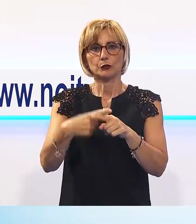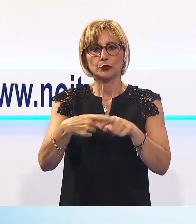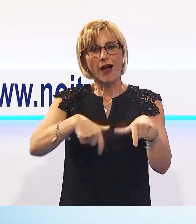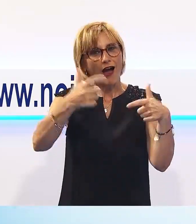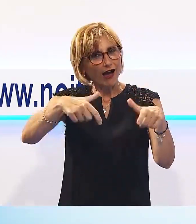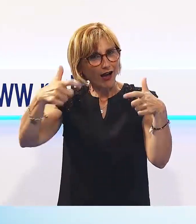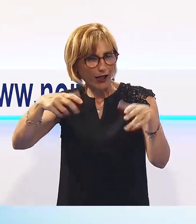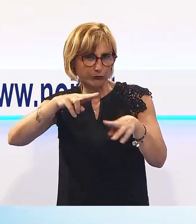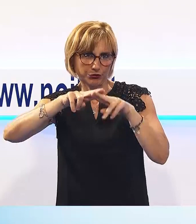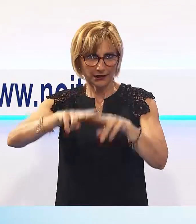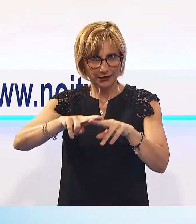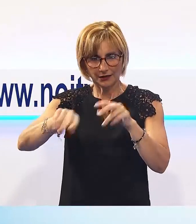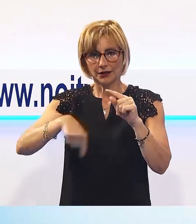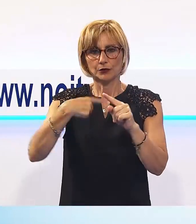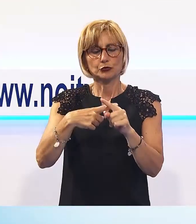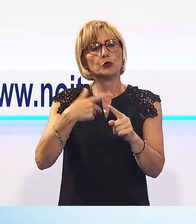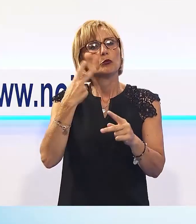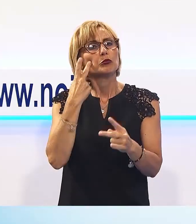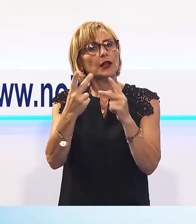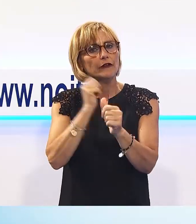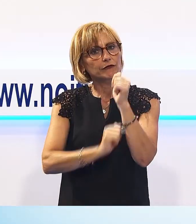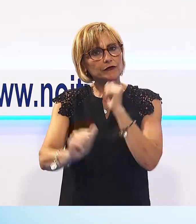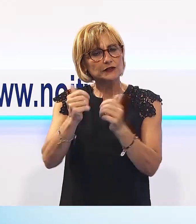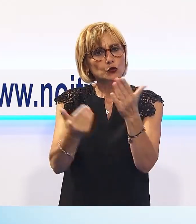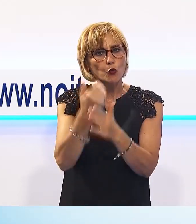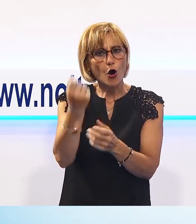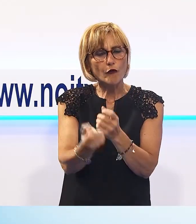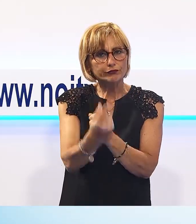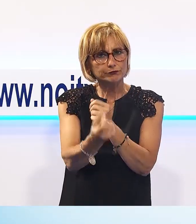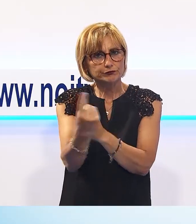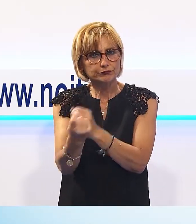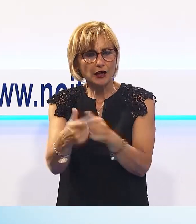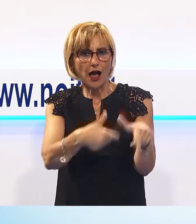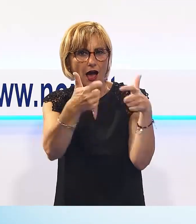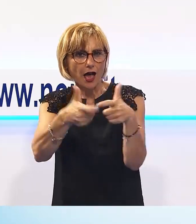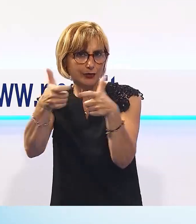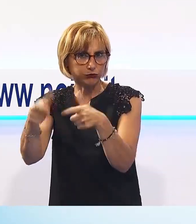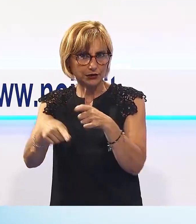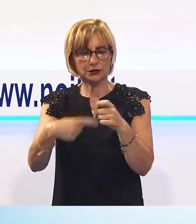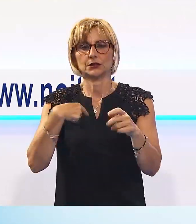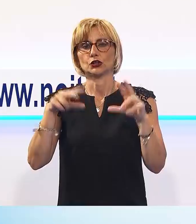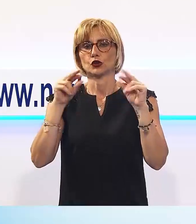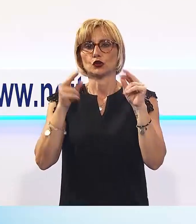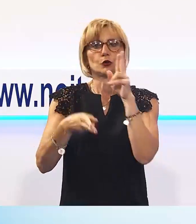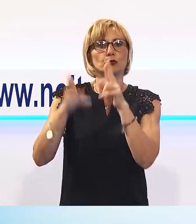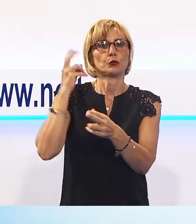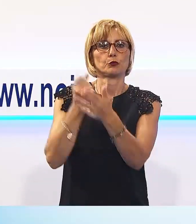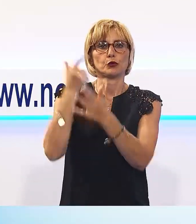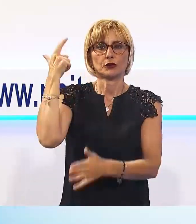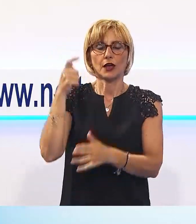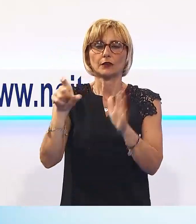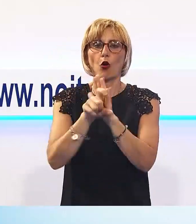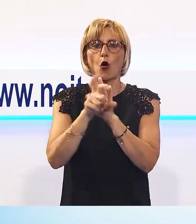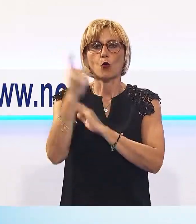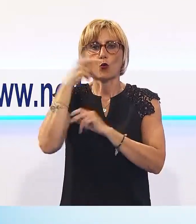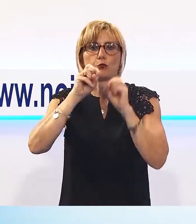alberature presenti e sono previste nuove piantumazioni. È questa la notizia più importante diramata dall'amministrazione comunale